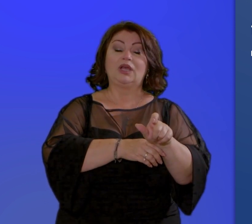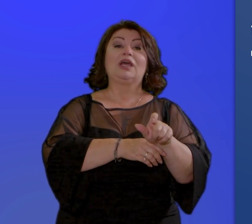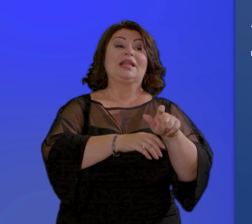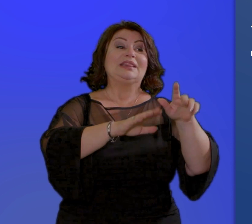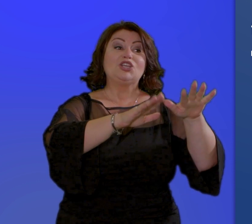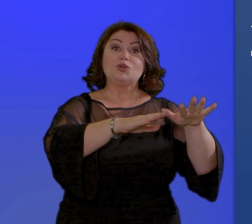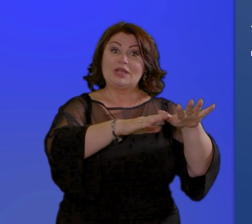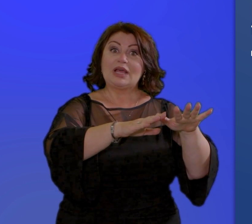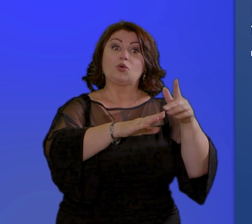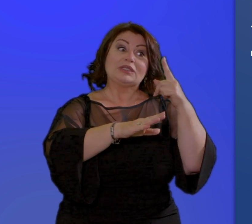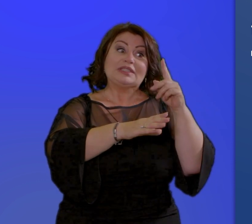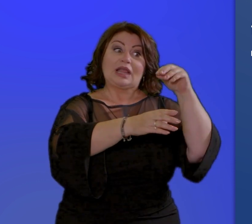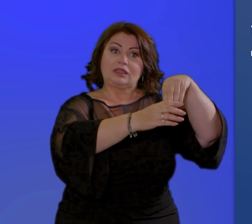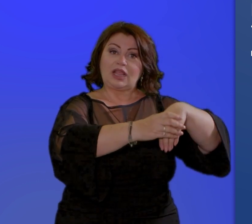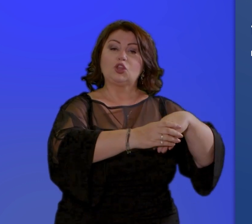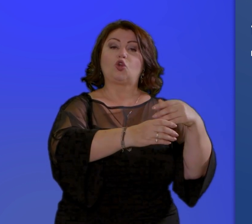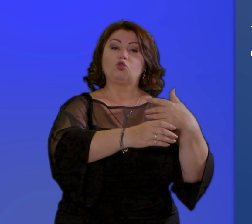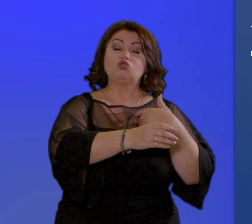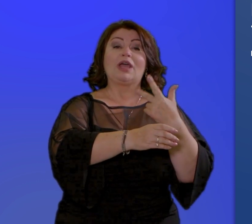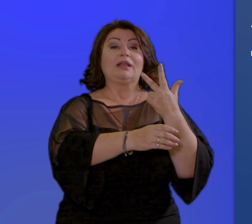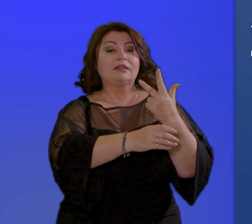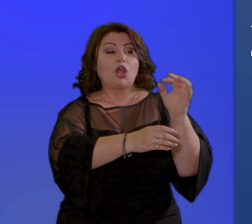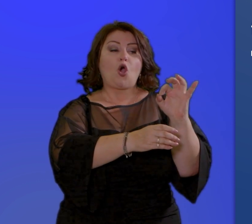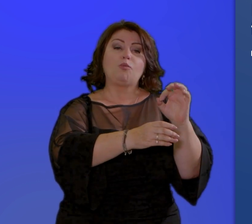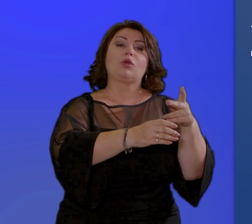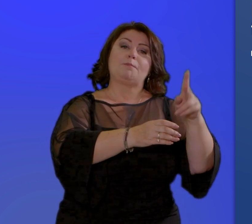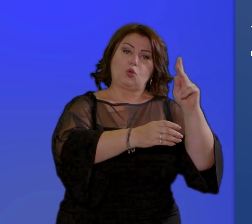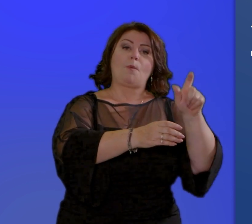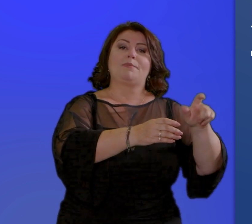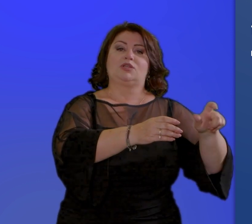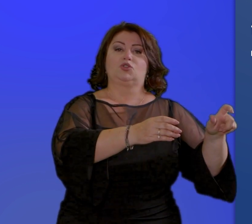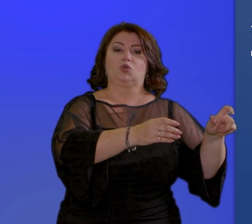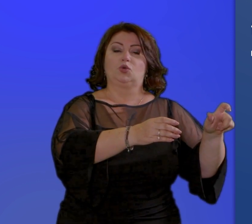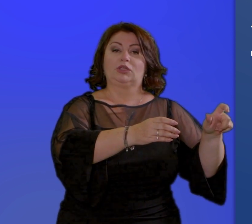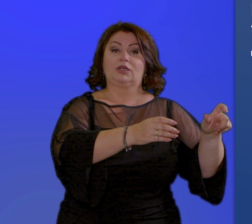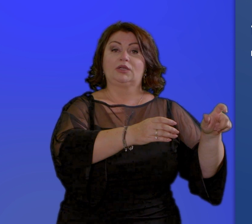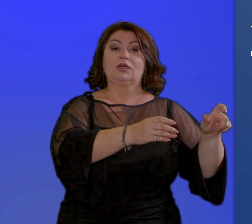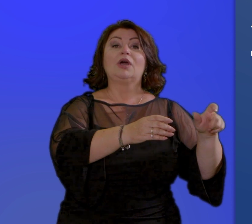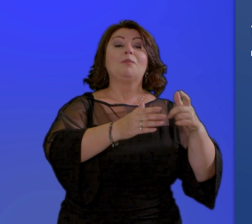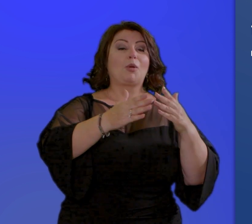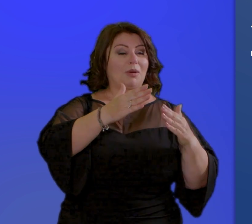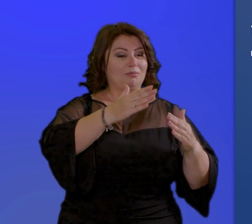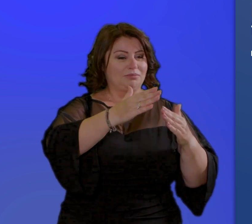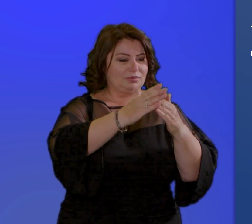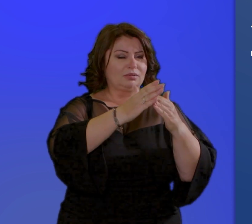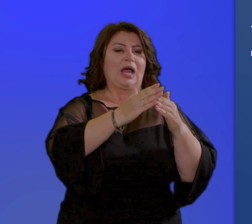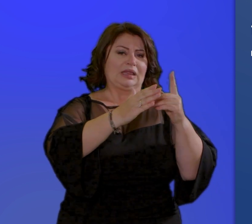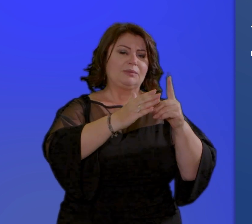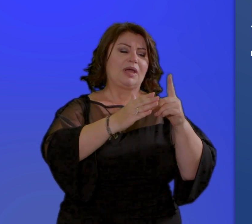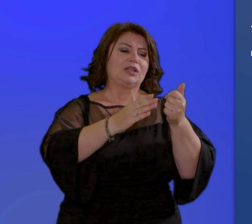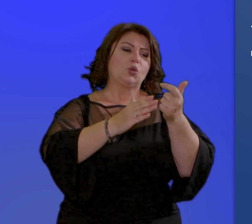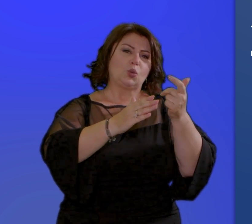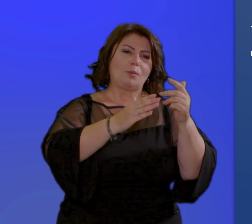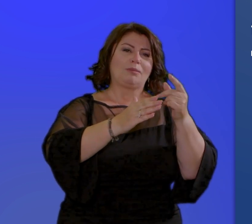la soglia aumenta per le famiglie con tre o più figli o con componenti con disabilità